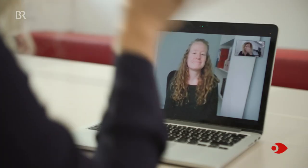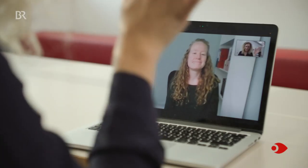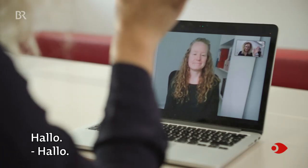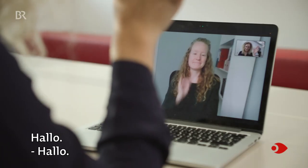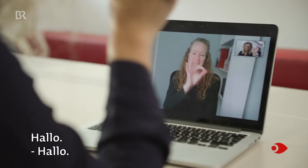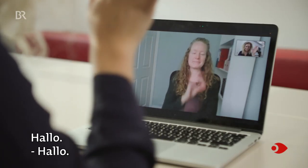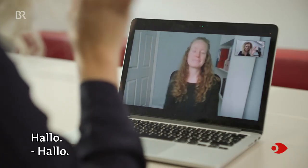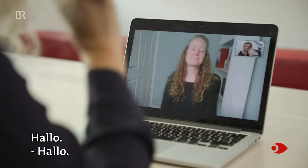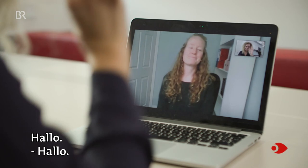Hallo. Hallo.